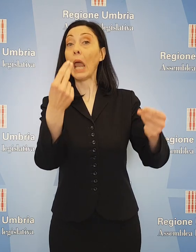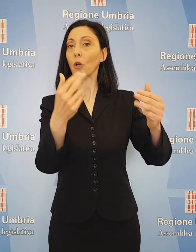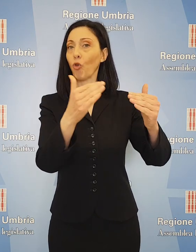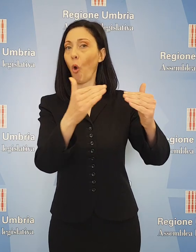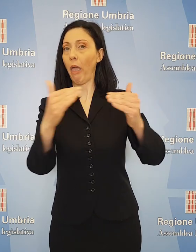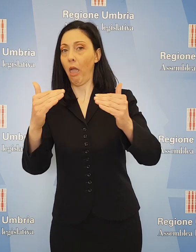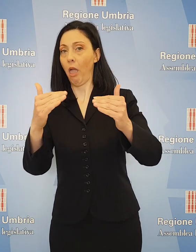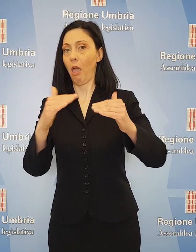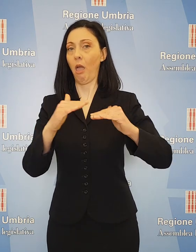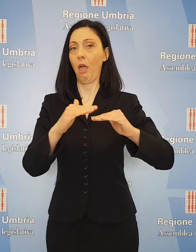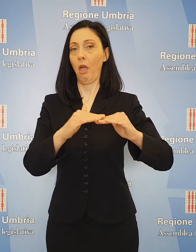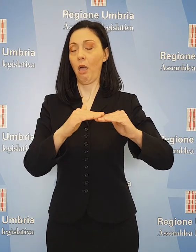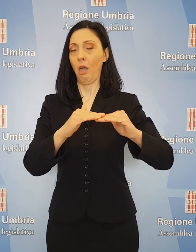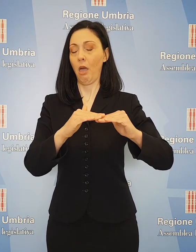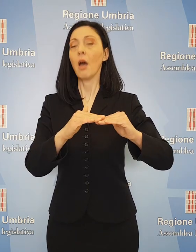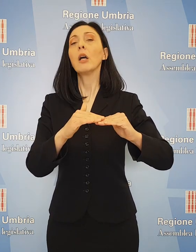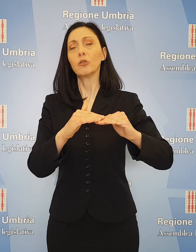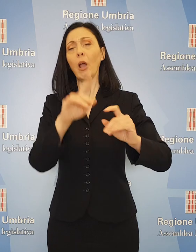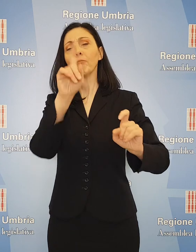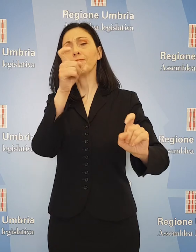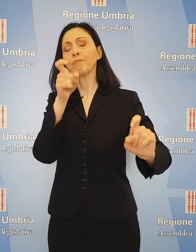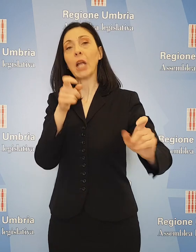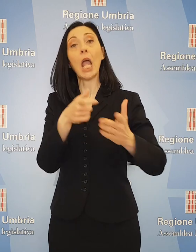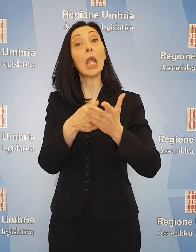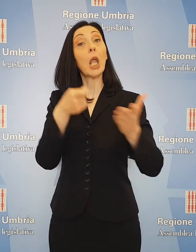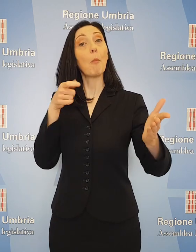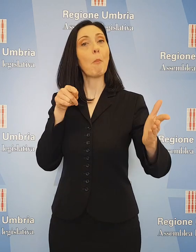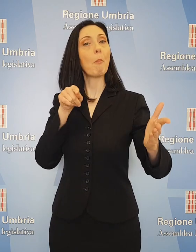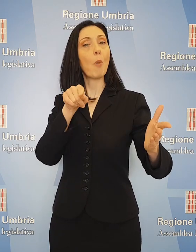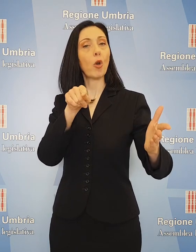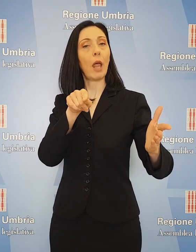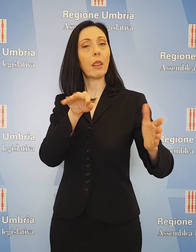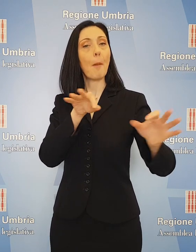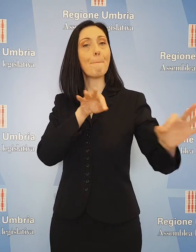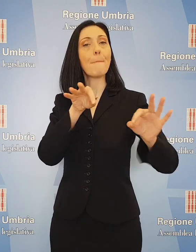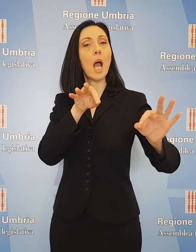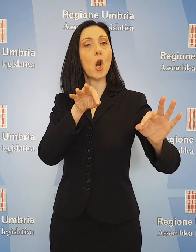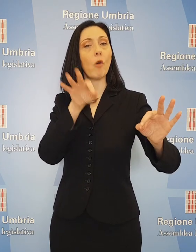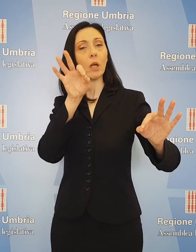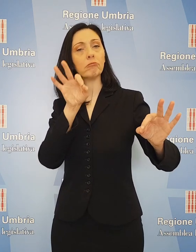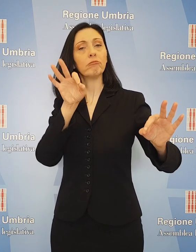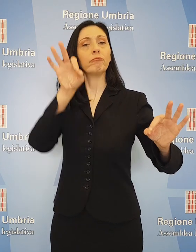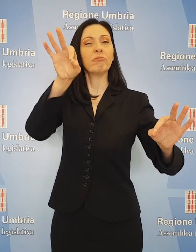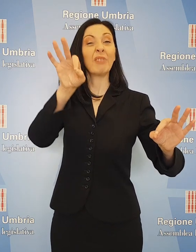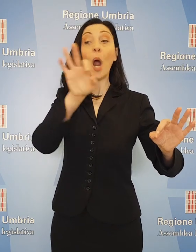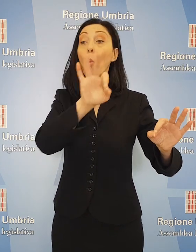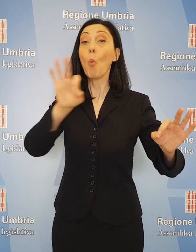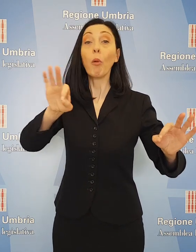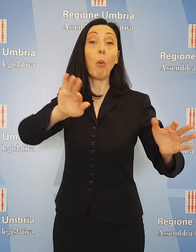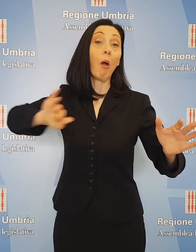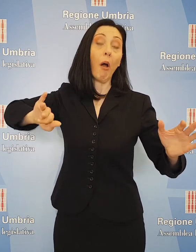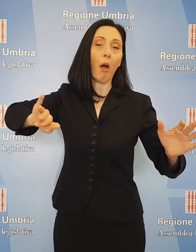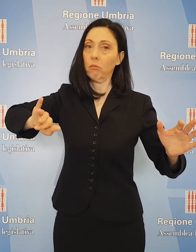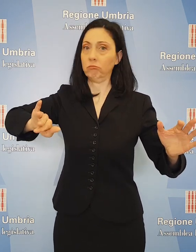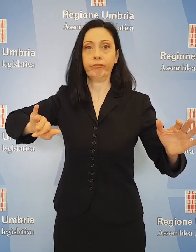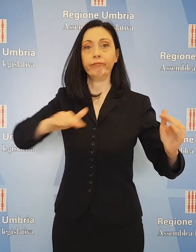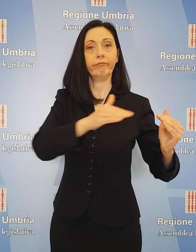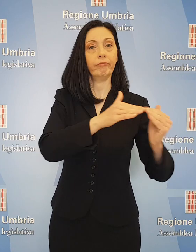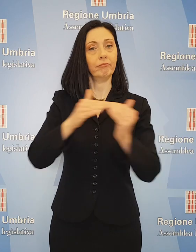equilibri di bilancio. Ci sono incrementi importanti per settori chiave, una manovra che punta a non lasciare nessuno indietro.